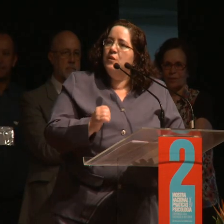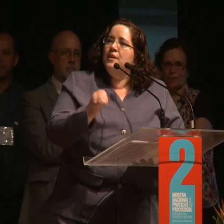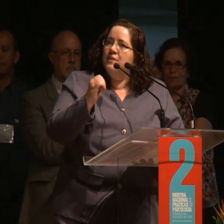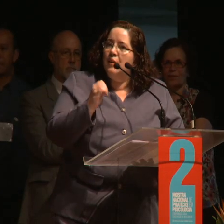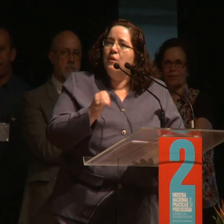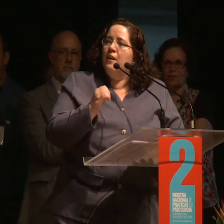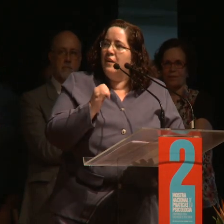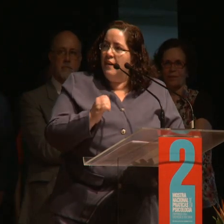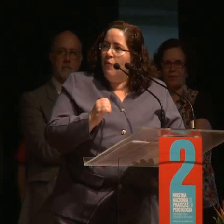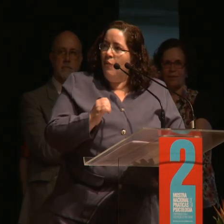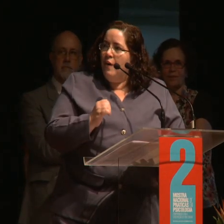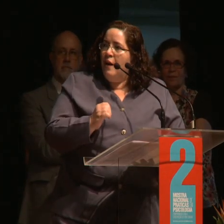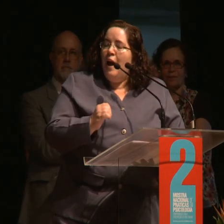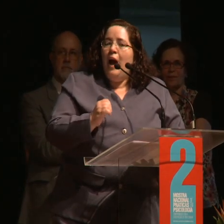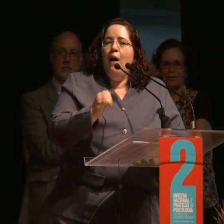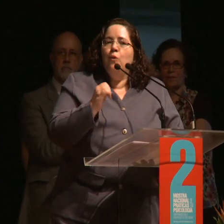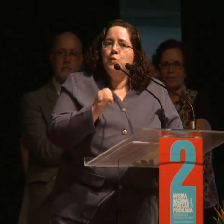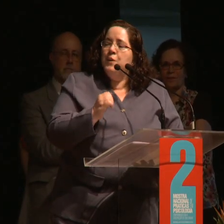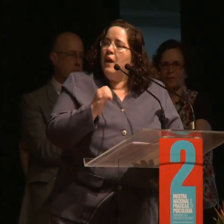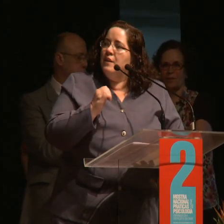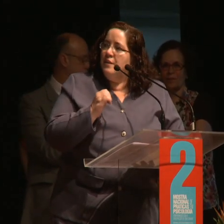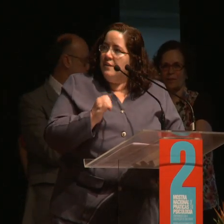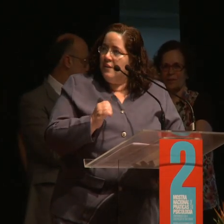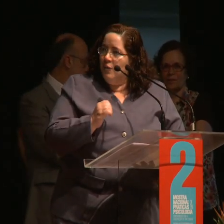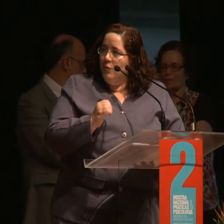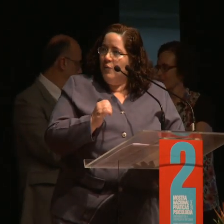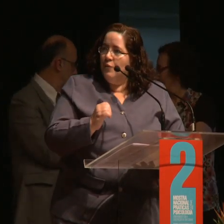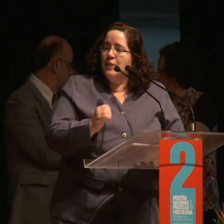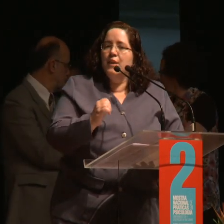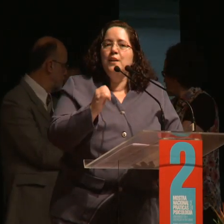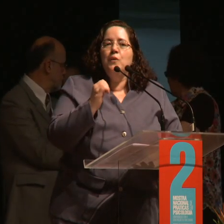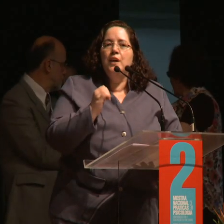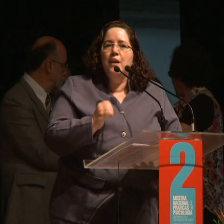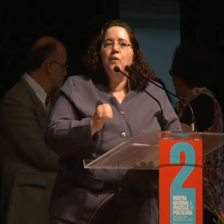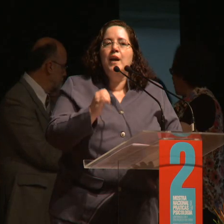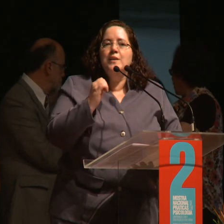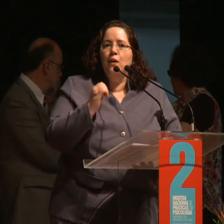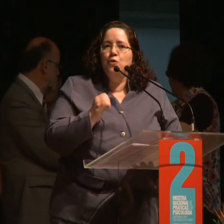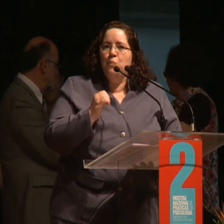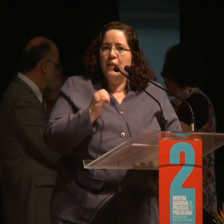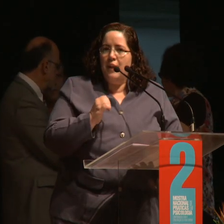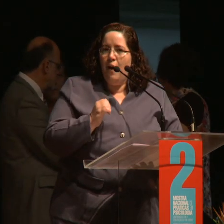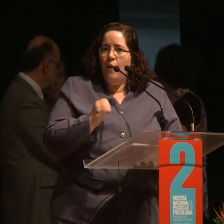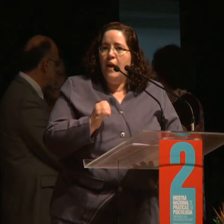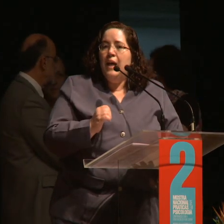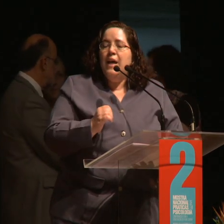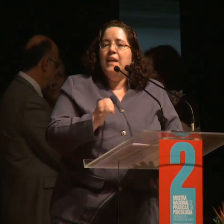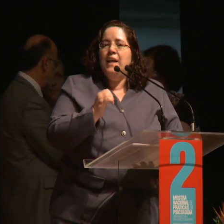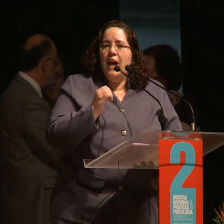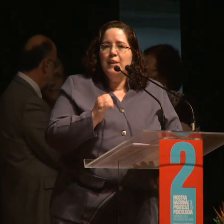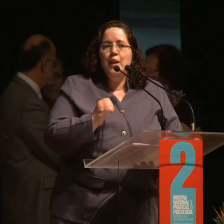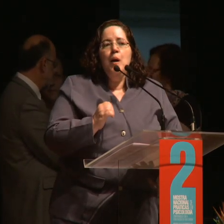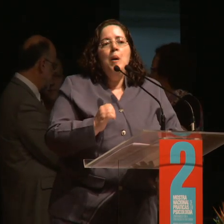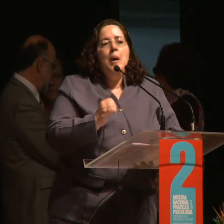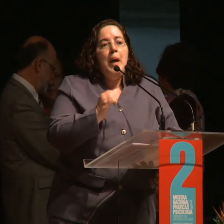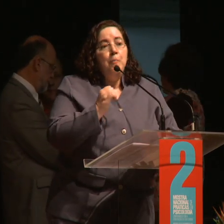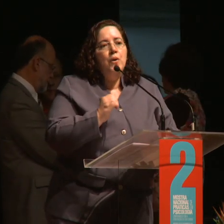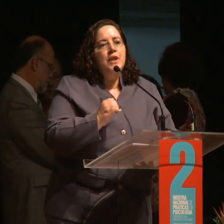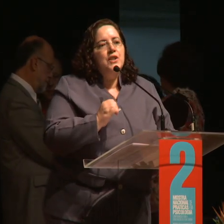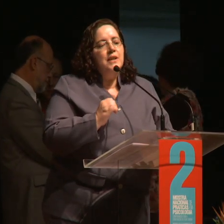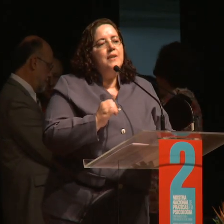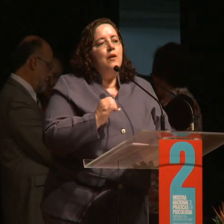criando, vocês não queriam a hospitalização, vocês não queriam que a saúde mental, que a